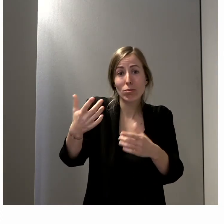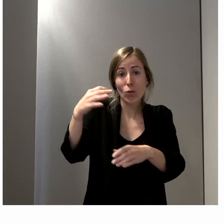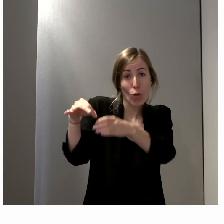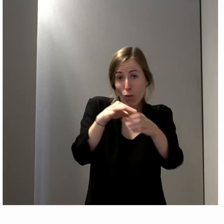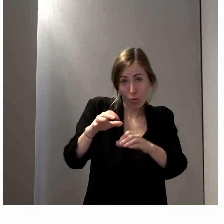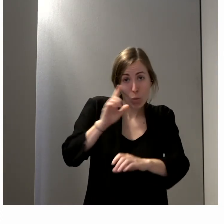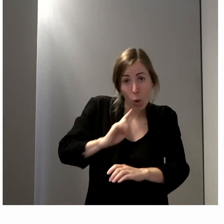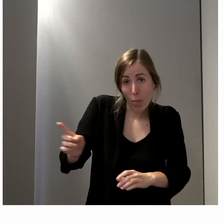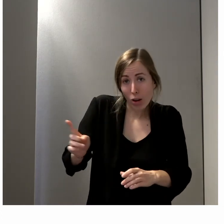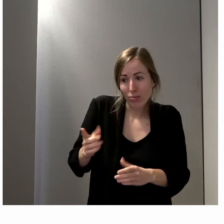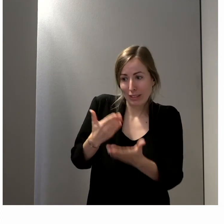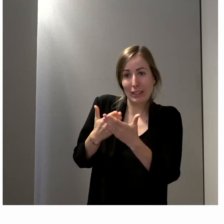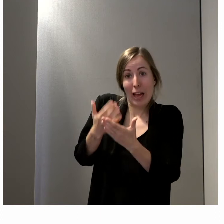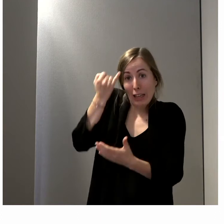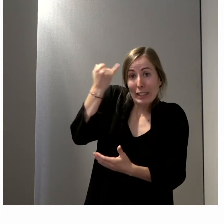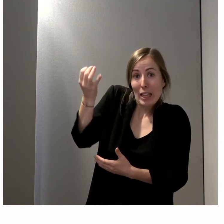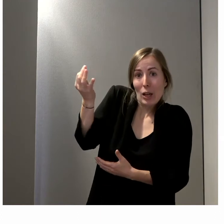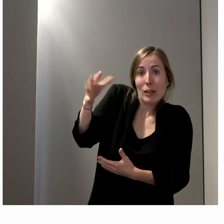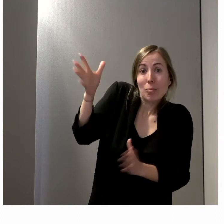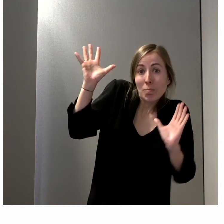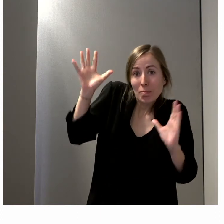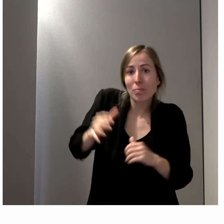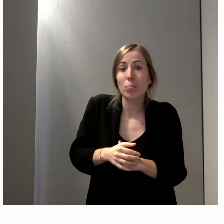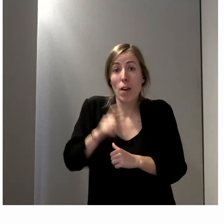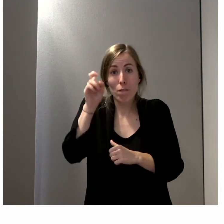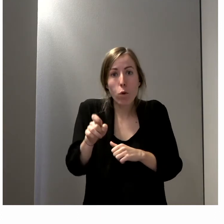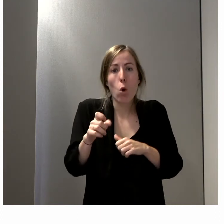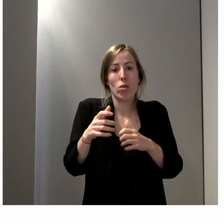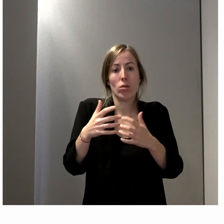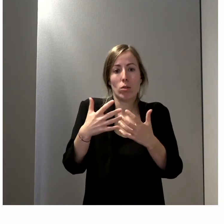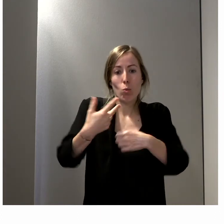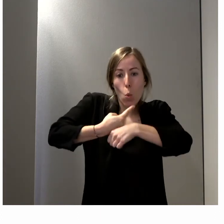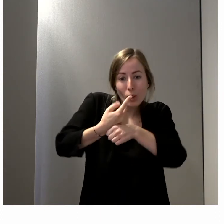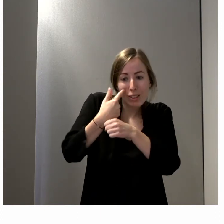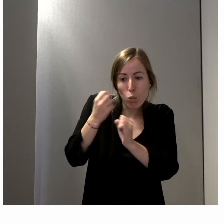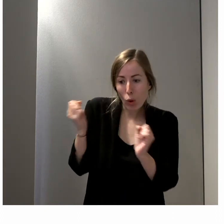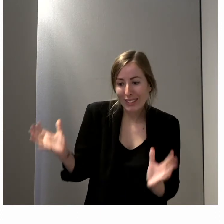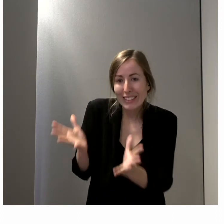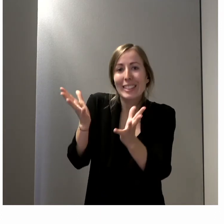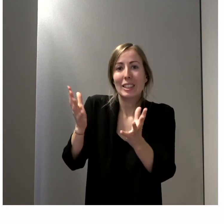c'est une piste qui est vraiment à explorer. En tout cas, il faut trouver des mécanismes pour donner cette impulsion.